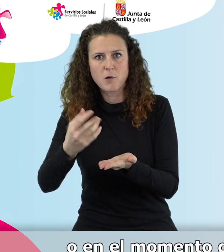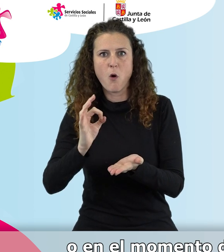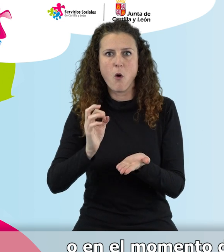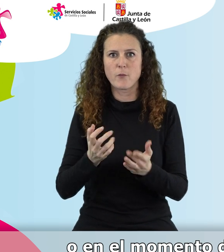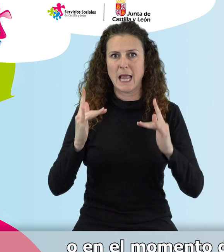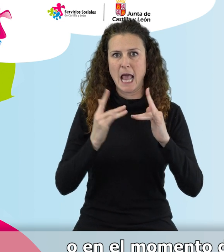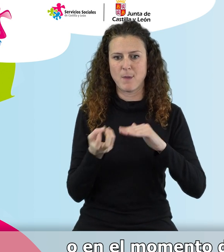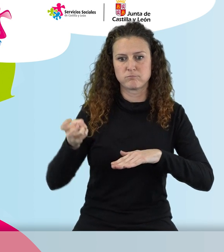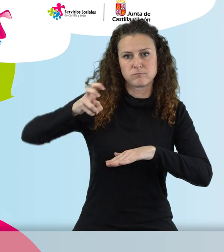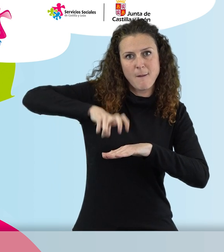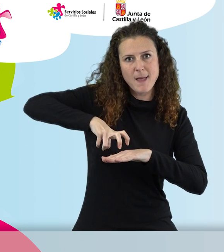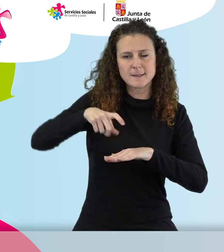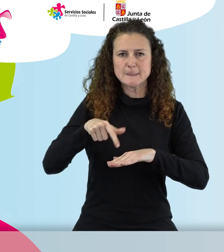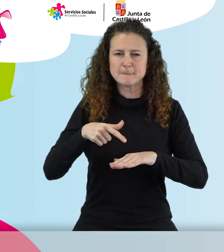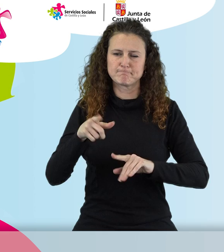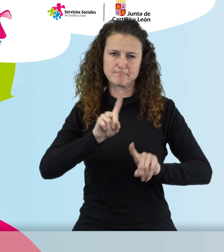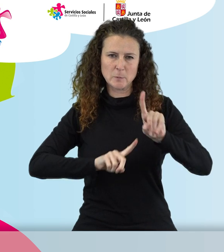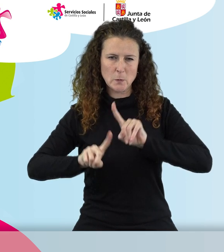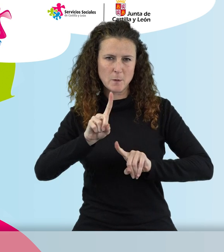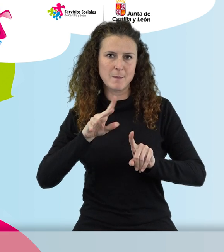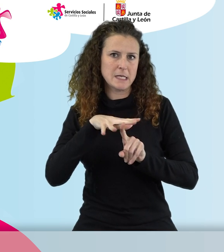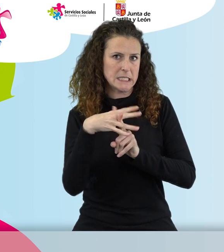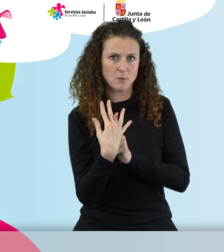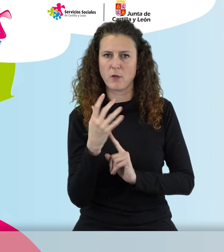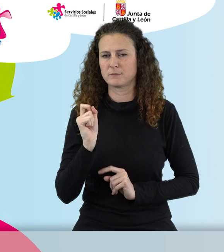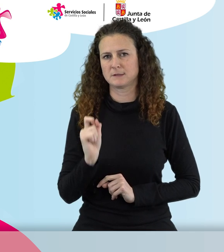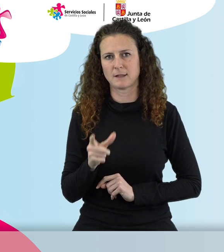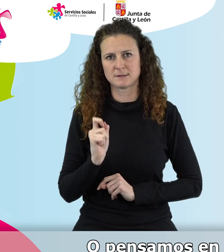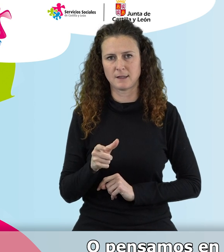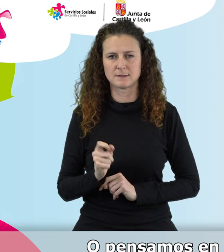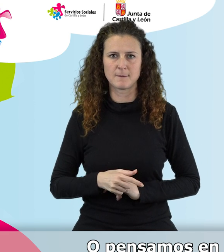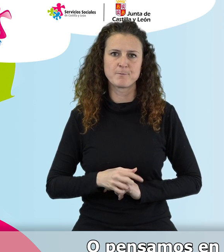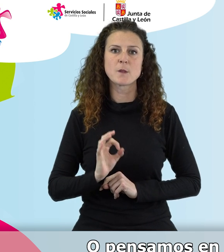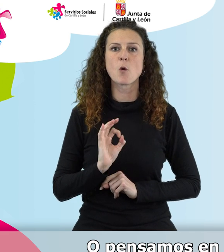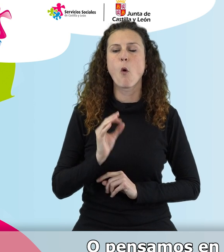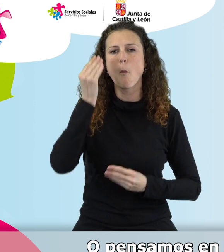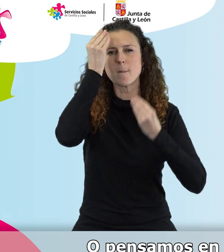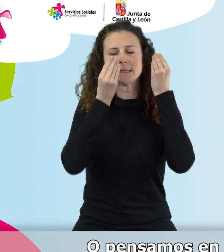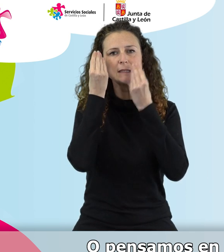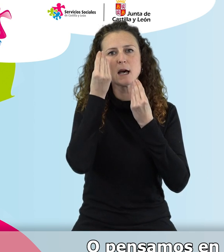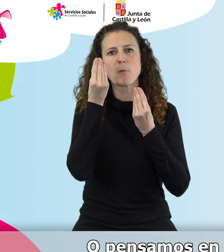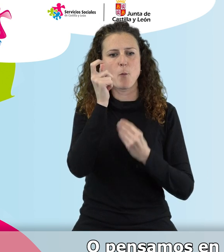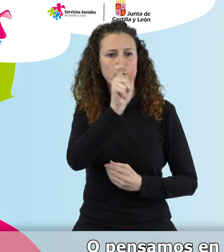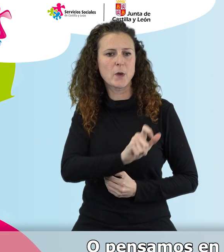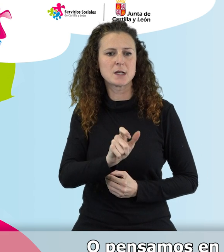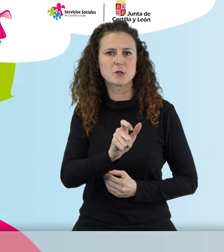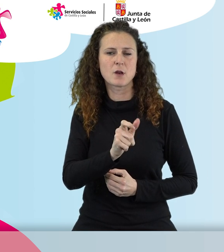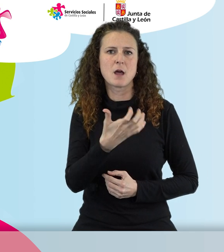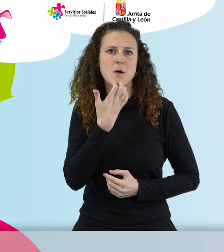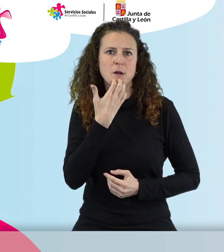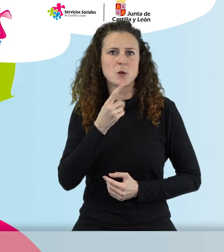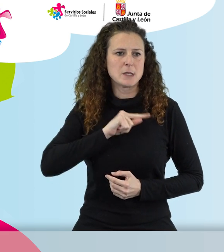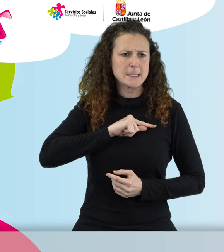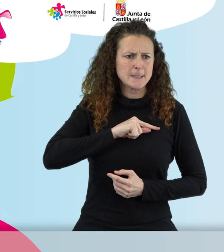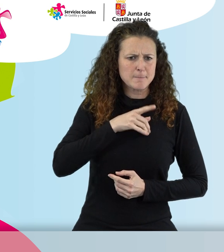la cama o de un sillón, que son situaciones muy habituales. O pensamos en la persona que de pronto se siente mal,